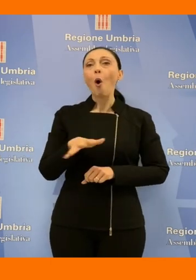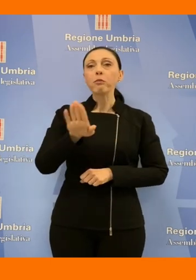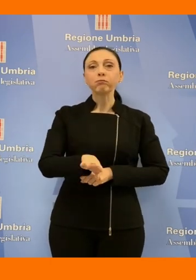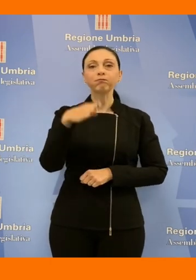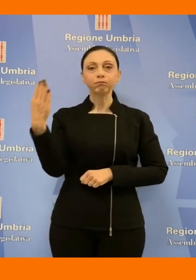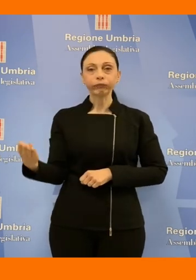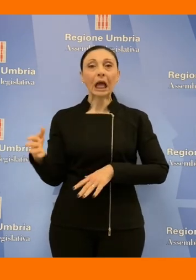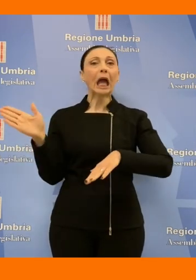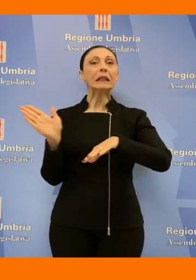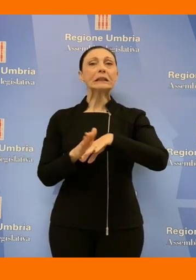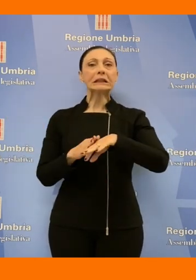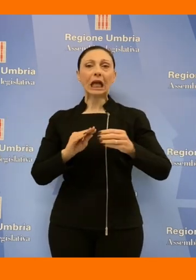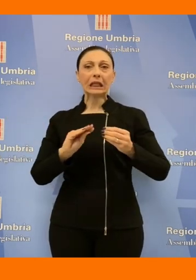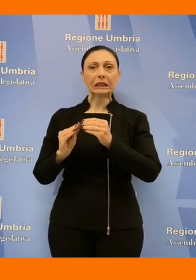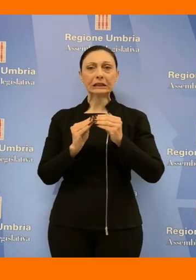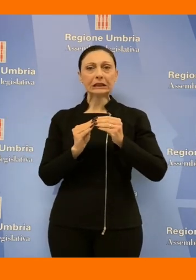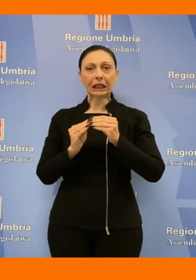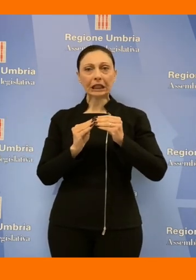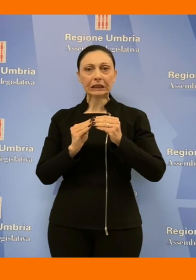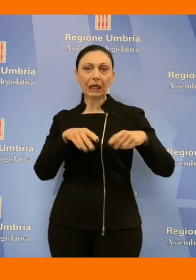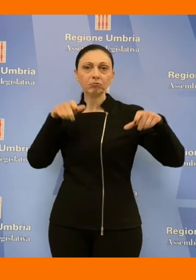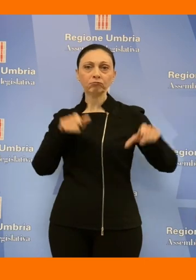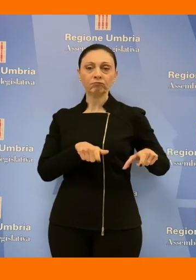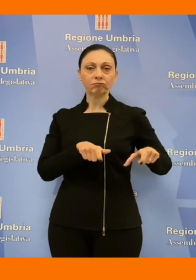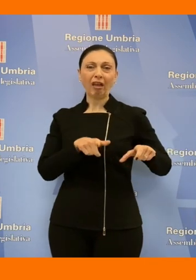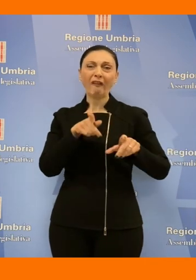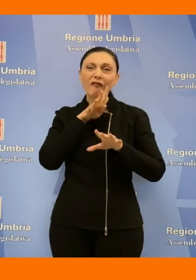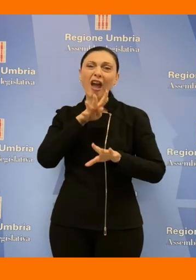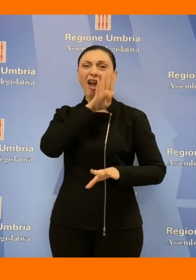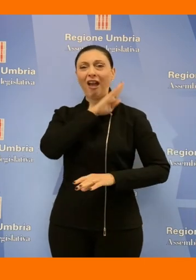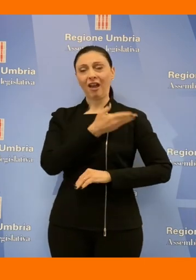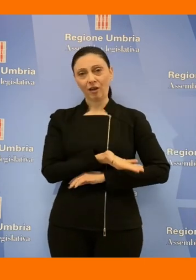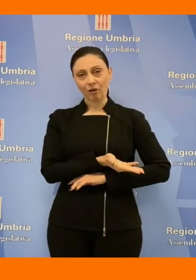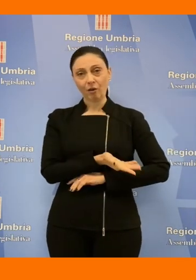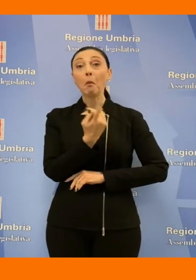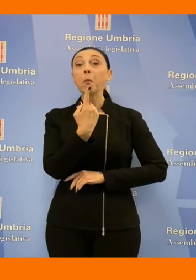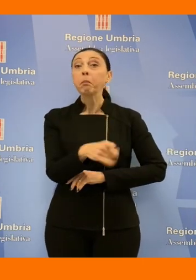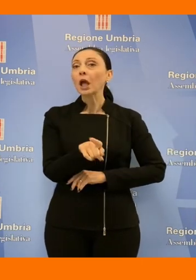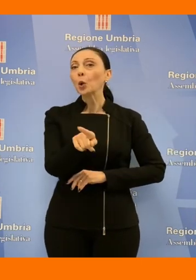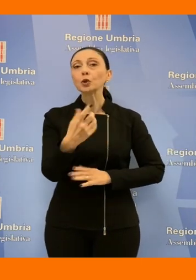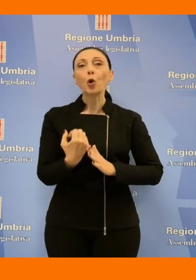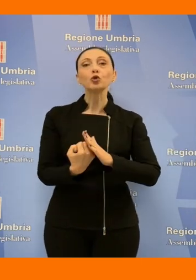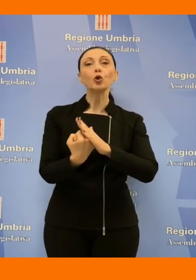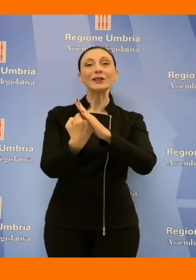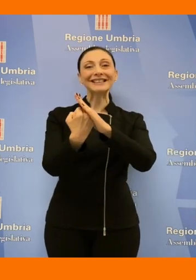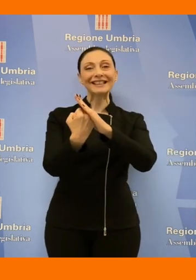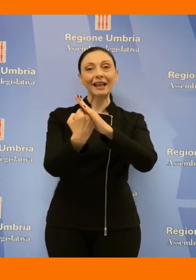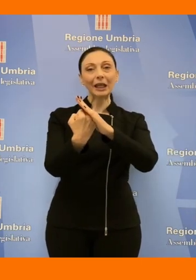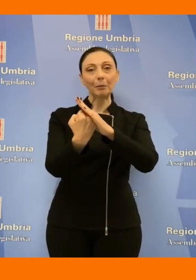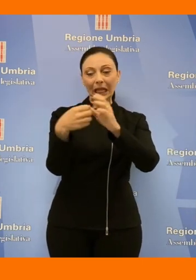mantenuto fermo questo sistema che era diventato arcaico e che di fatto ha compromesso la sostenibilità delle discariche oggi